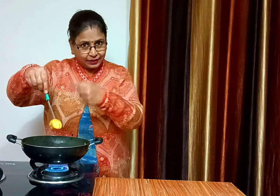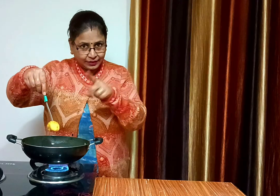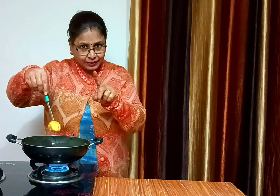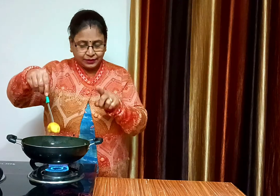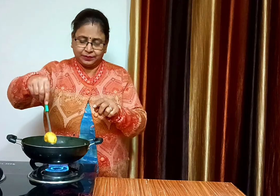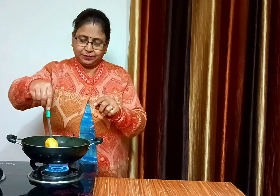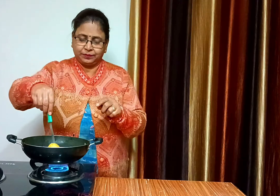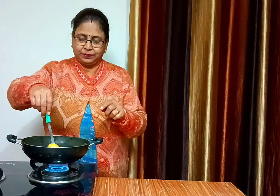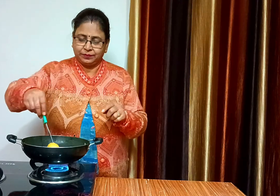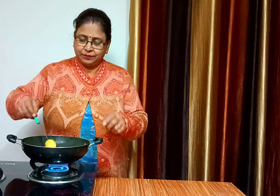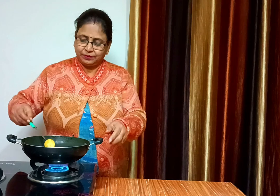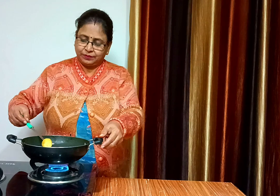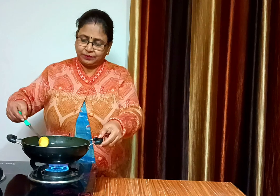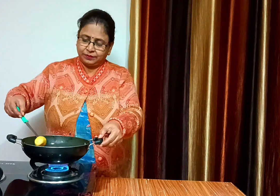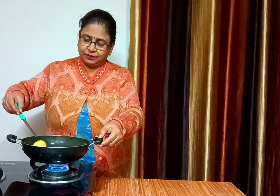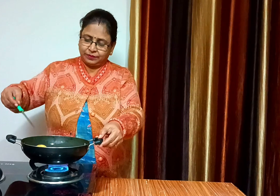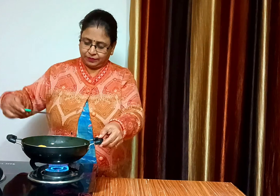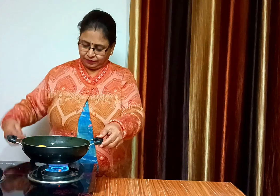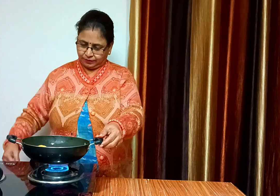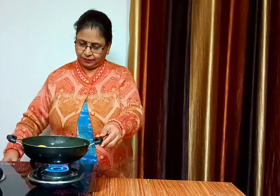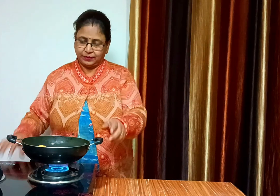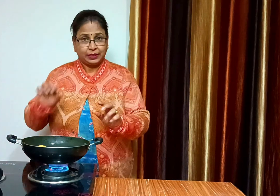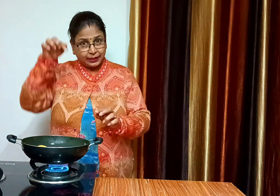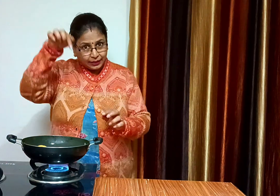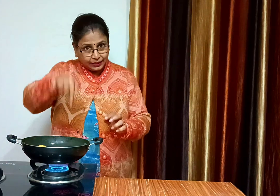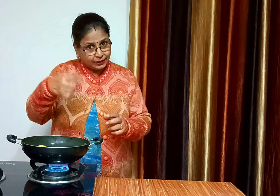चला गया है इसका मतलब फ्राय हो गए है अब इन्हें निकाल लेंगे